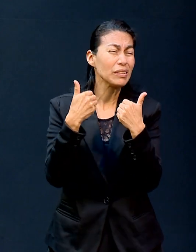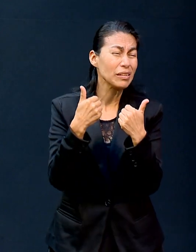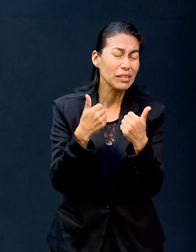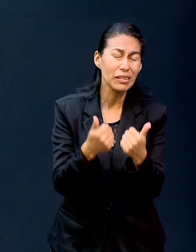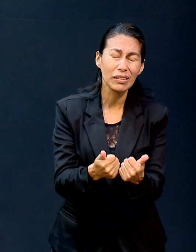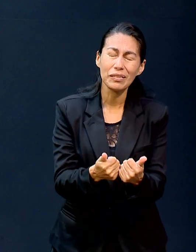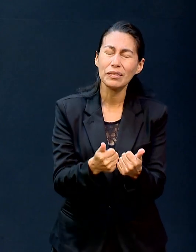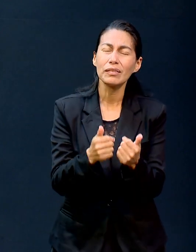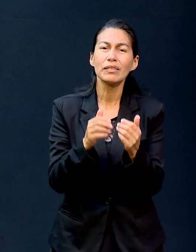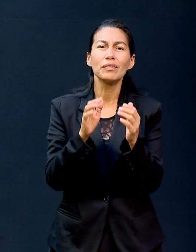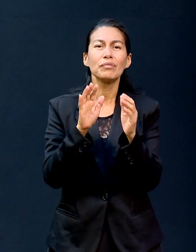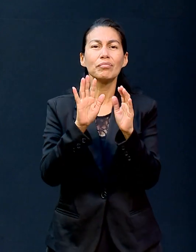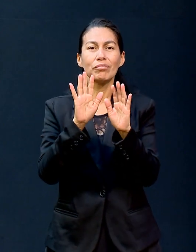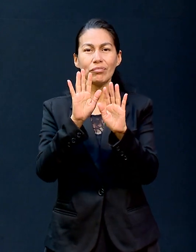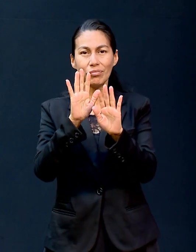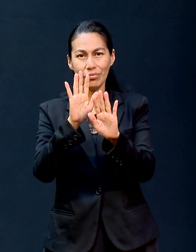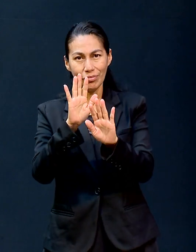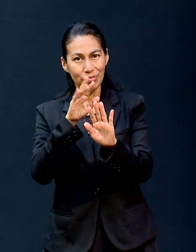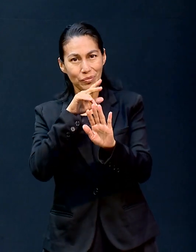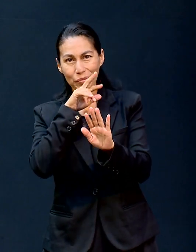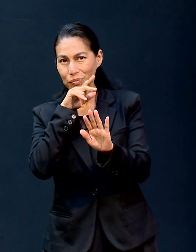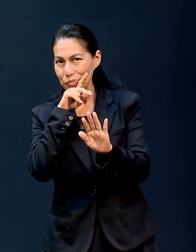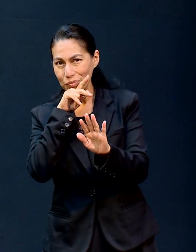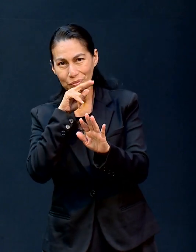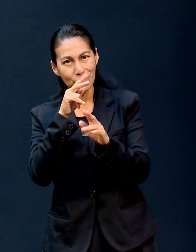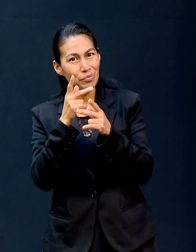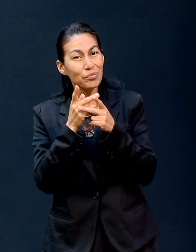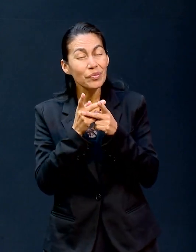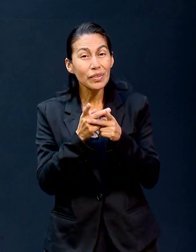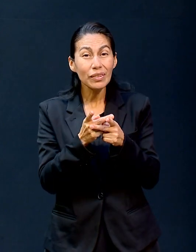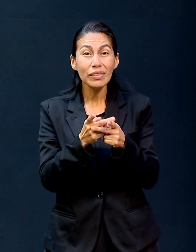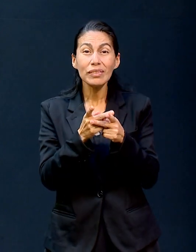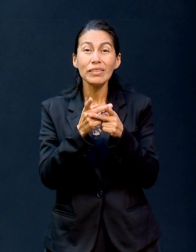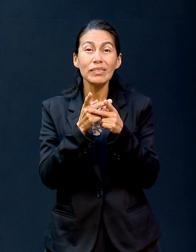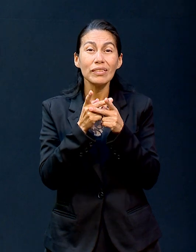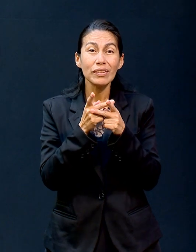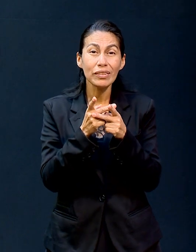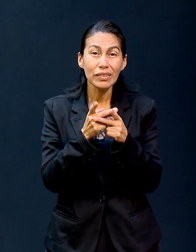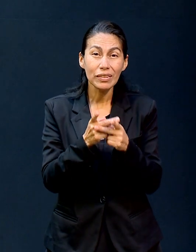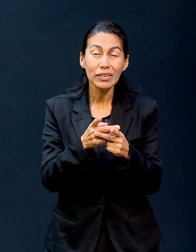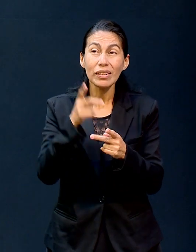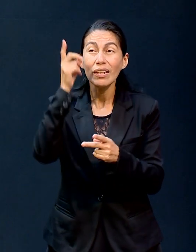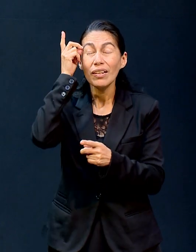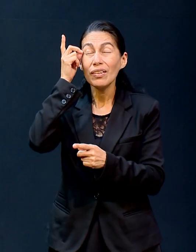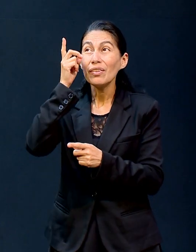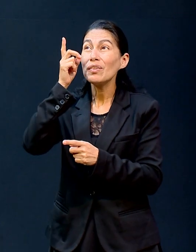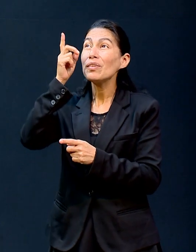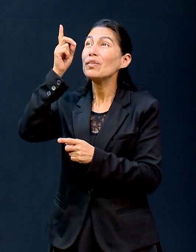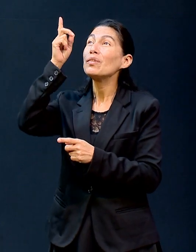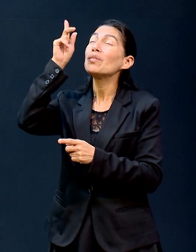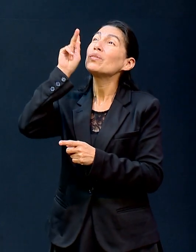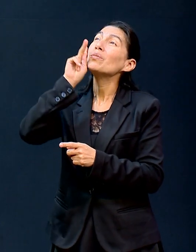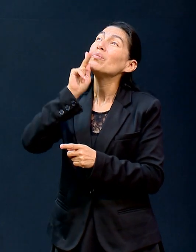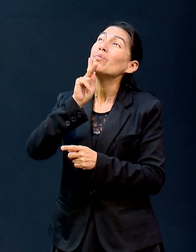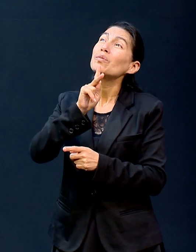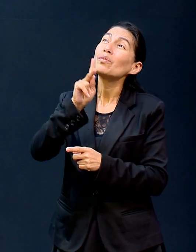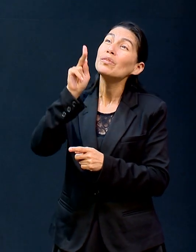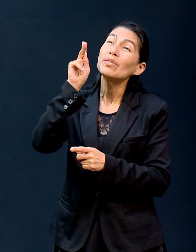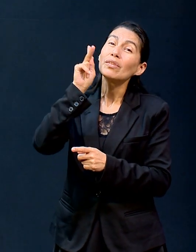algo mucho mejor te espera no te